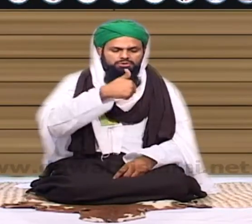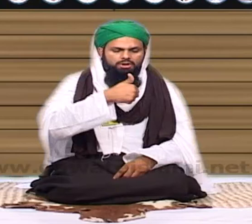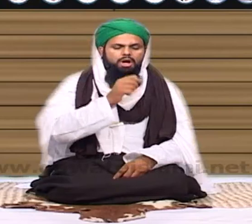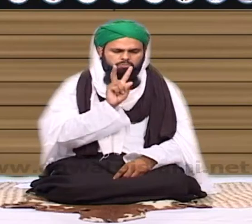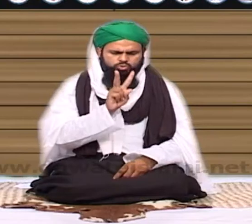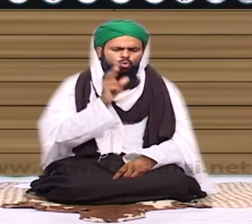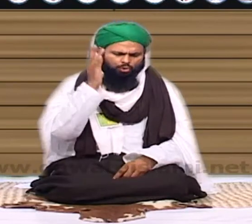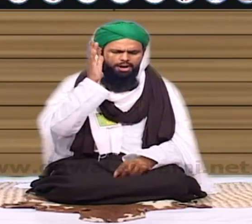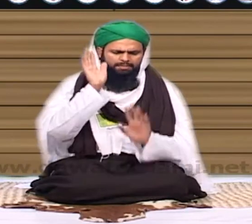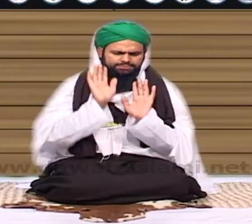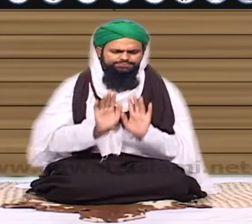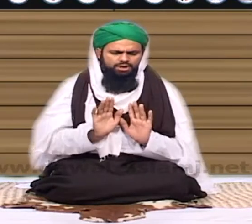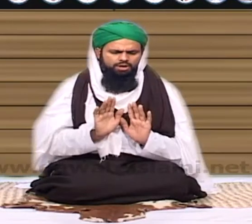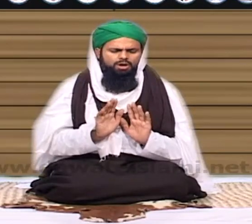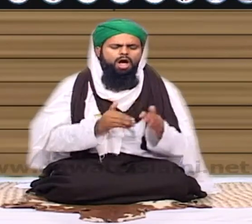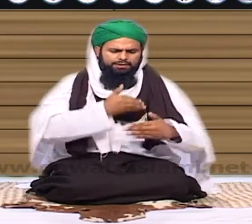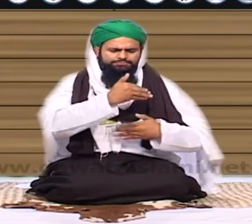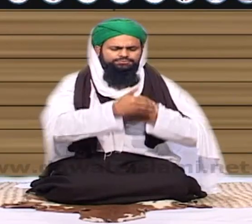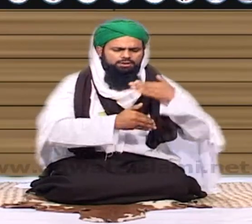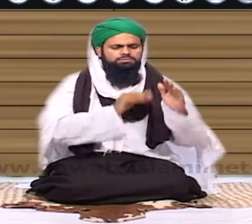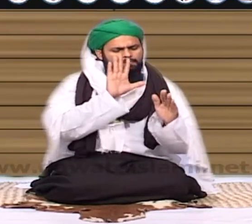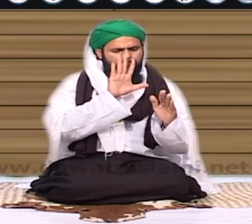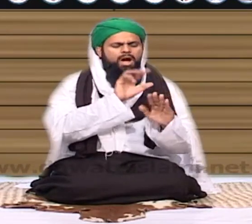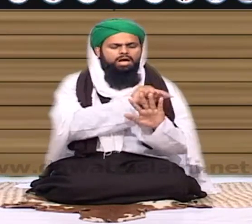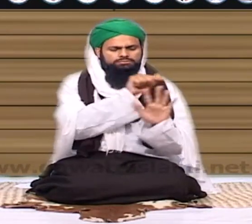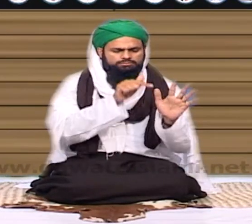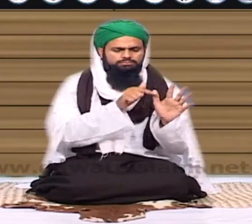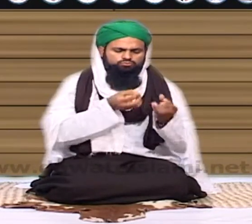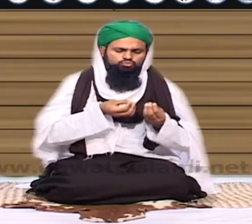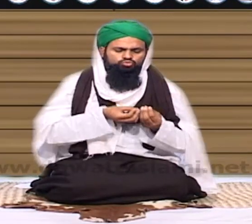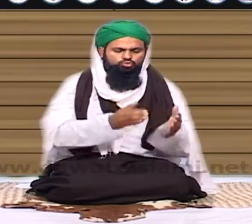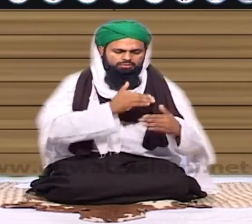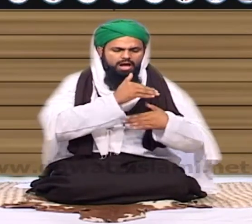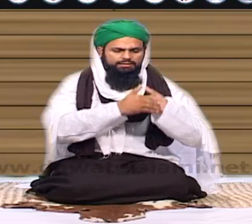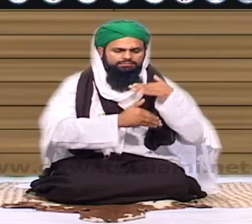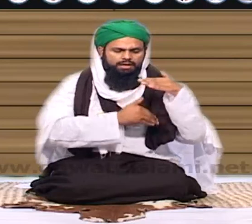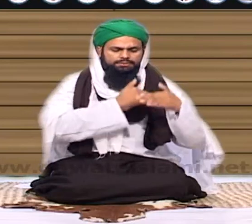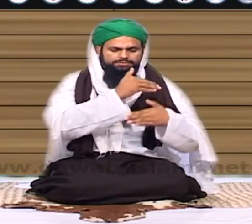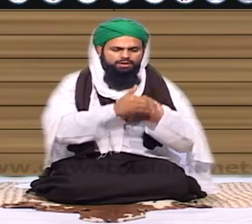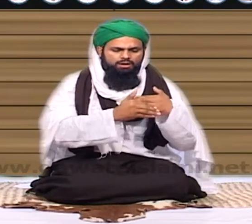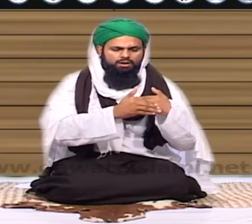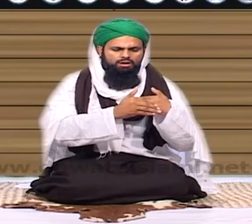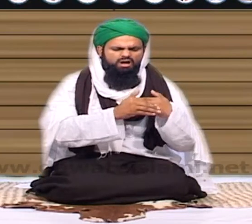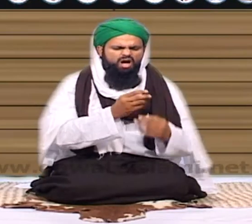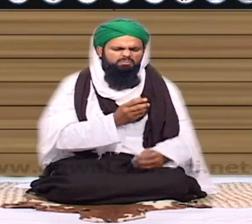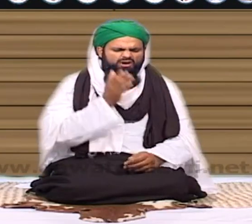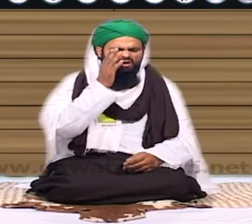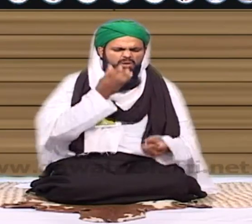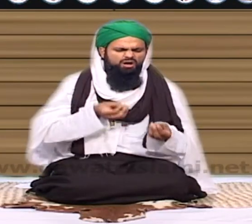فیلال مطلب دو نمازیں تو ہو جاتی آہستہ انشاءاللہ آجت ہم بنائیں ٹھیک ہے فیلال تو نماز